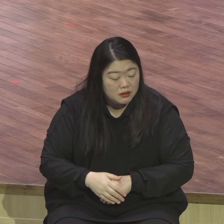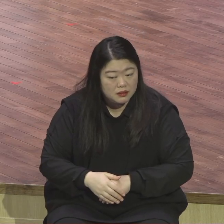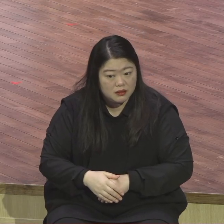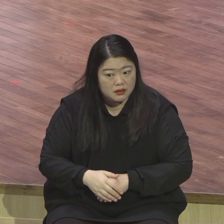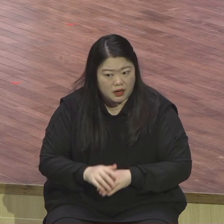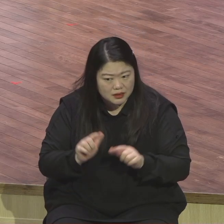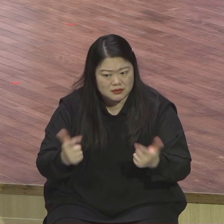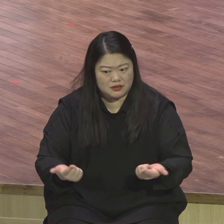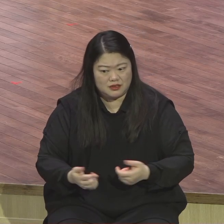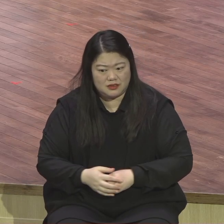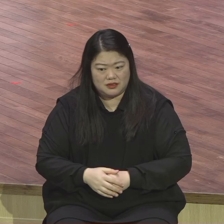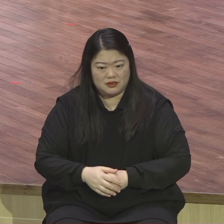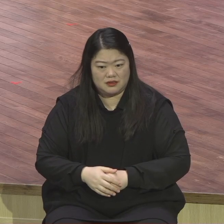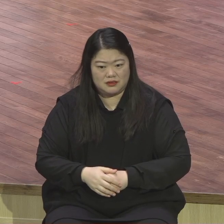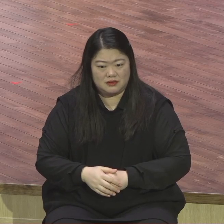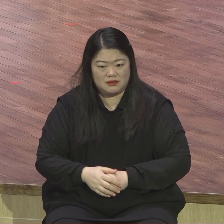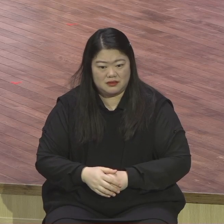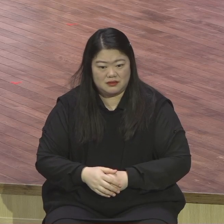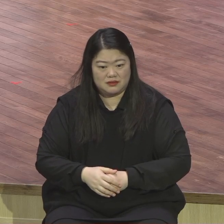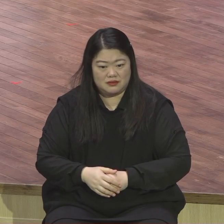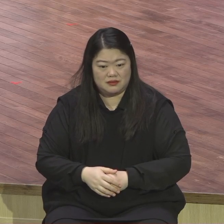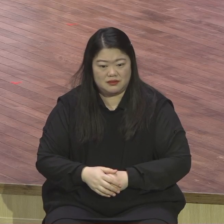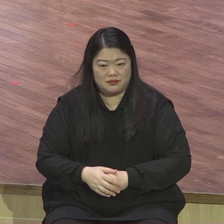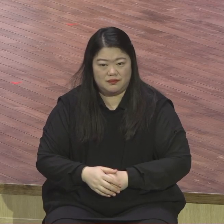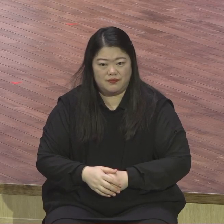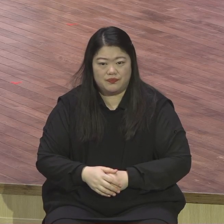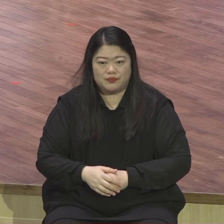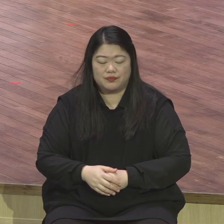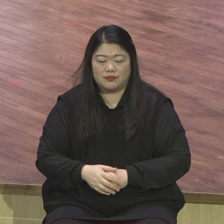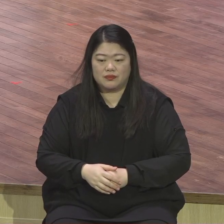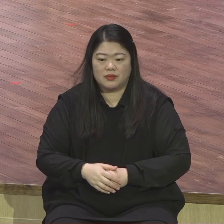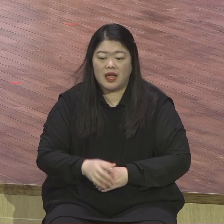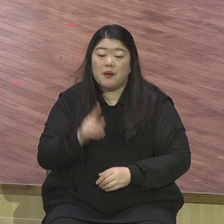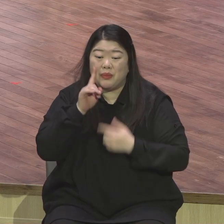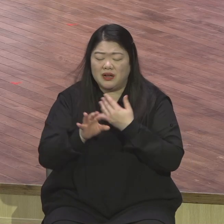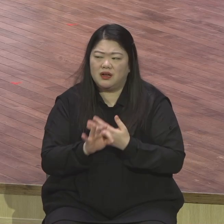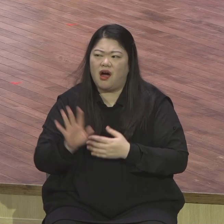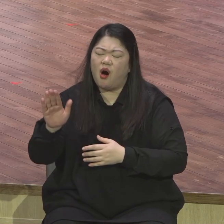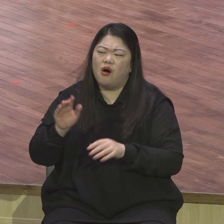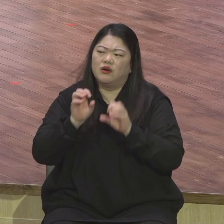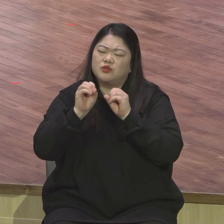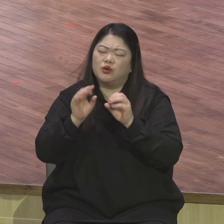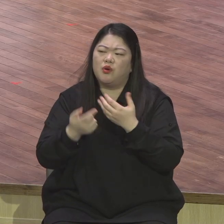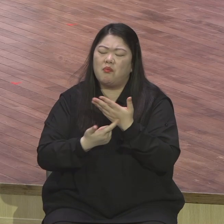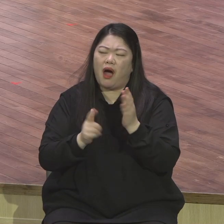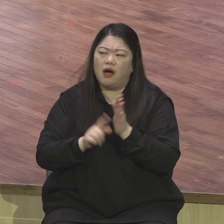극단적으로 나 예수 잘 모르겠다는 얘기에요 심각한 말입니다